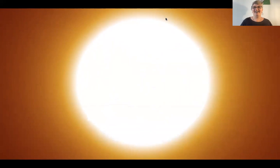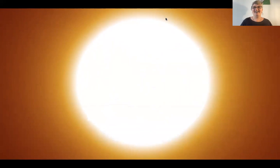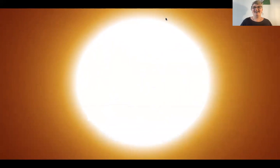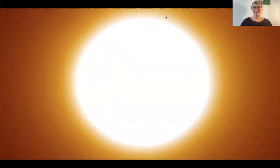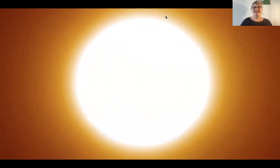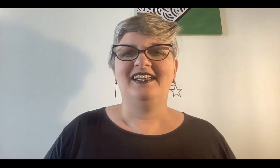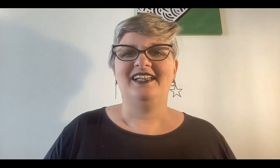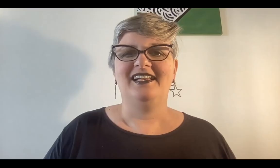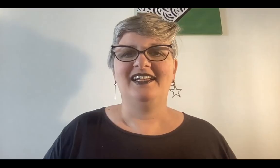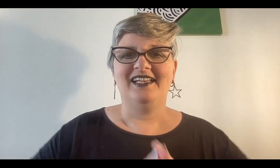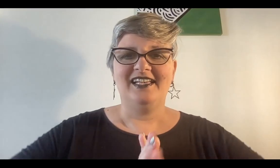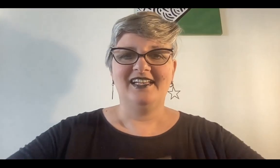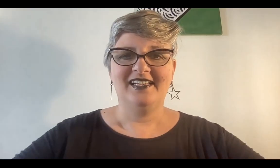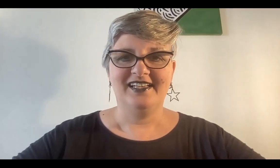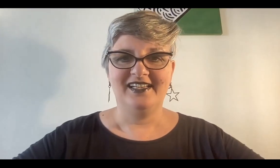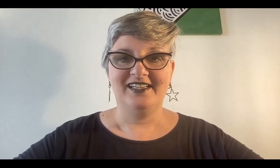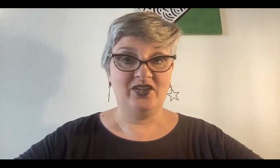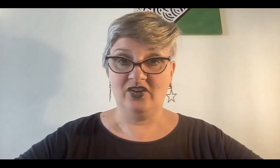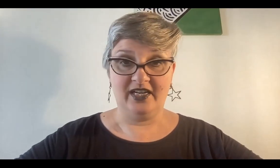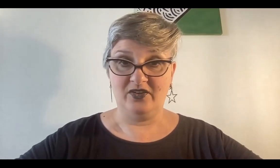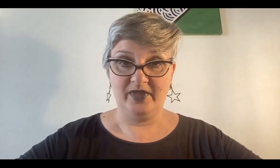no Halloween.